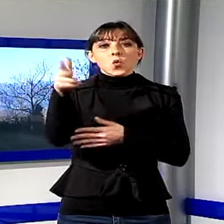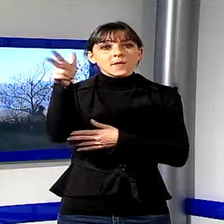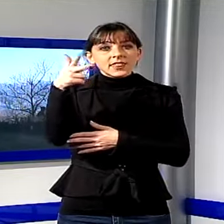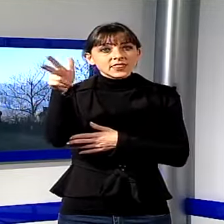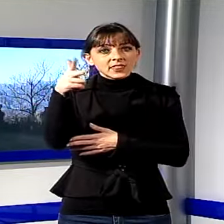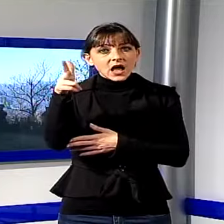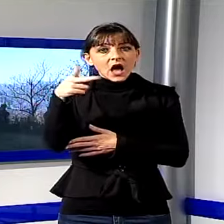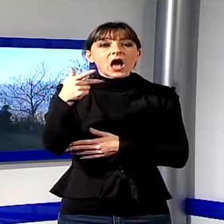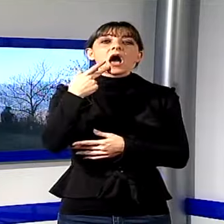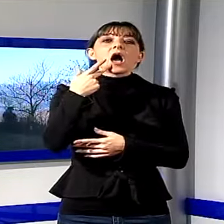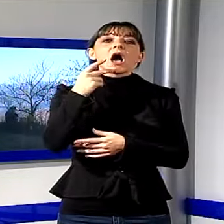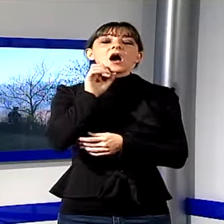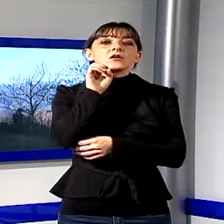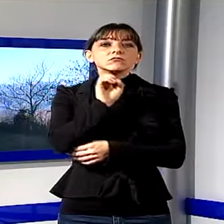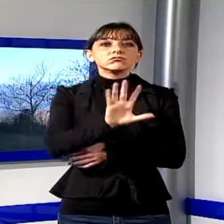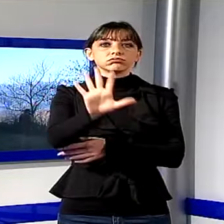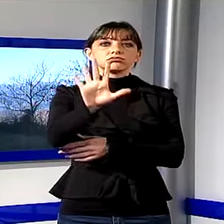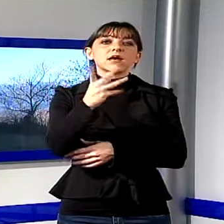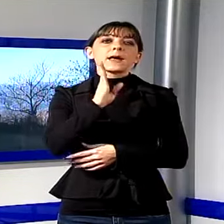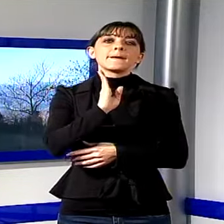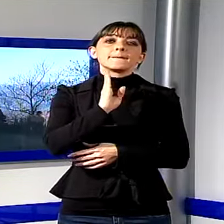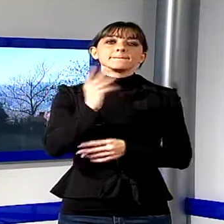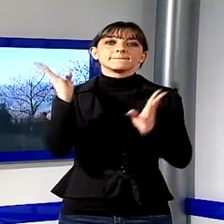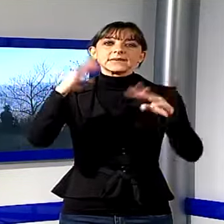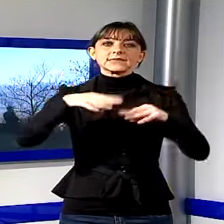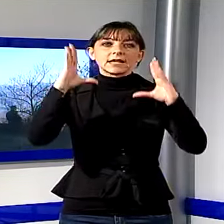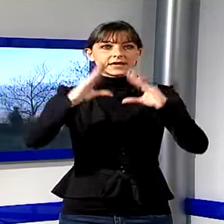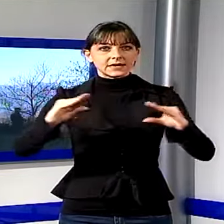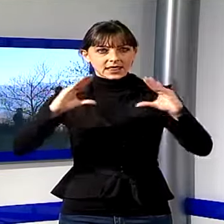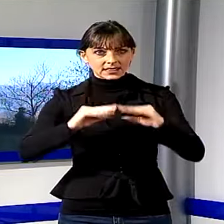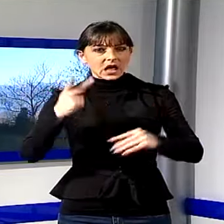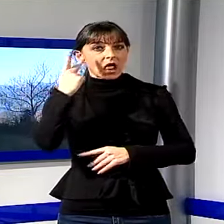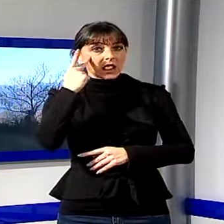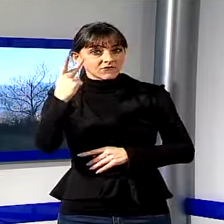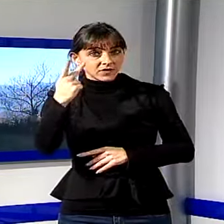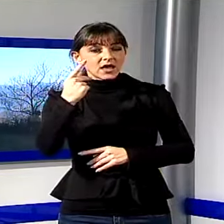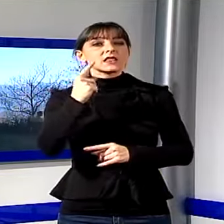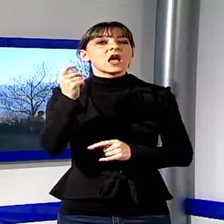occasioni anche all'interno della nostra trasmissione Colori del Cerchio, proprio nel periodo tra Natale e Capodanno.